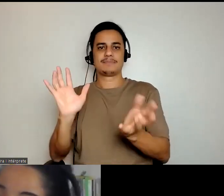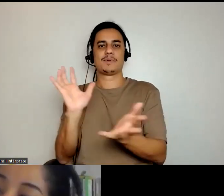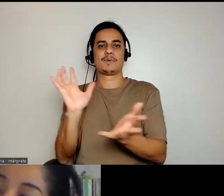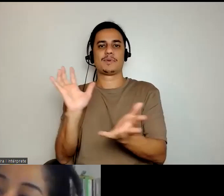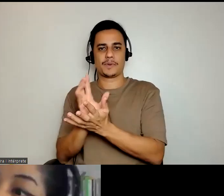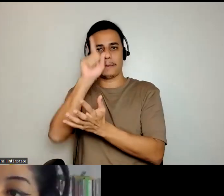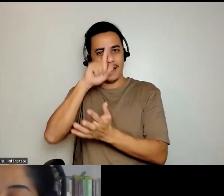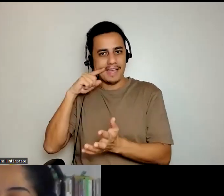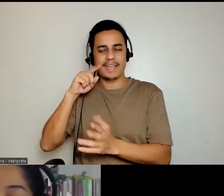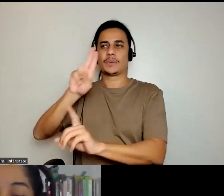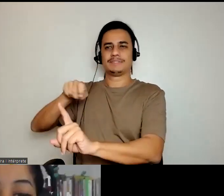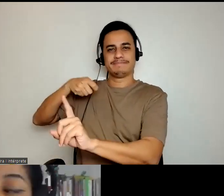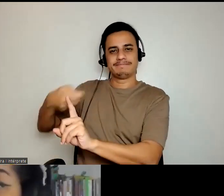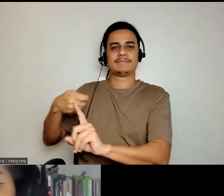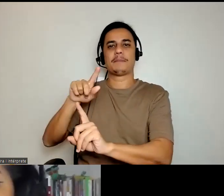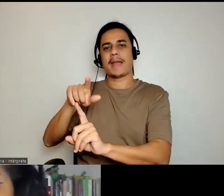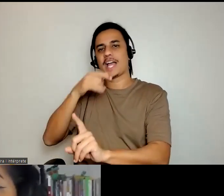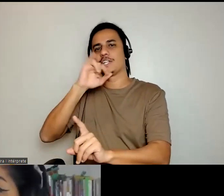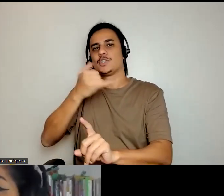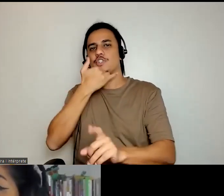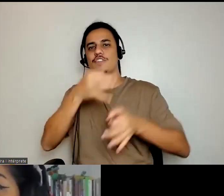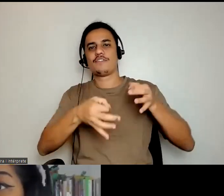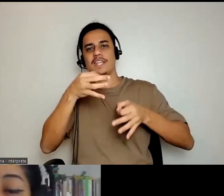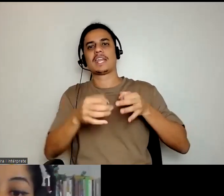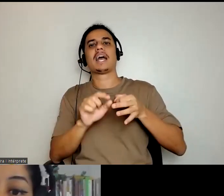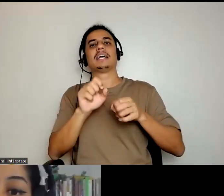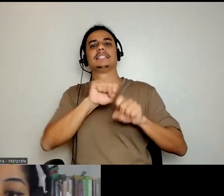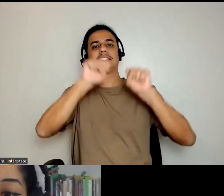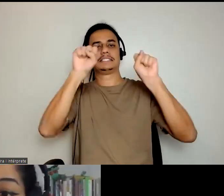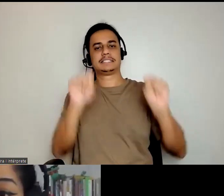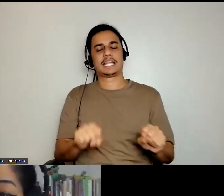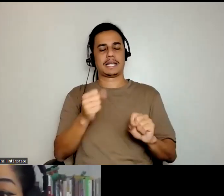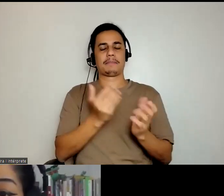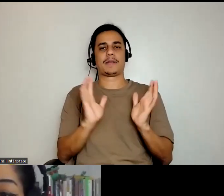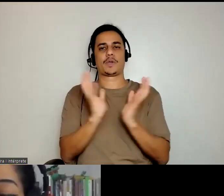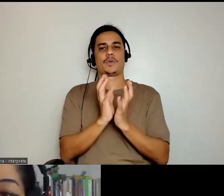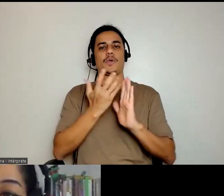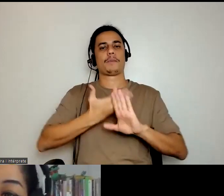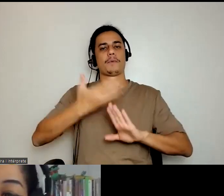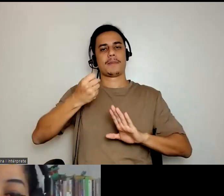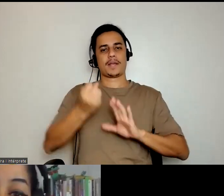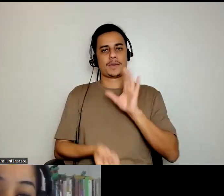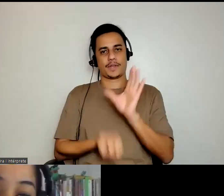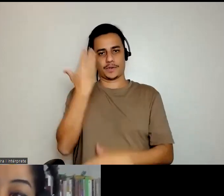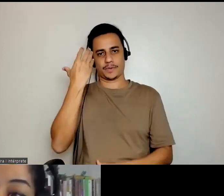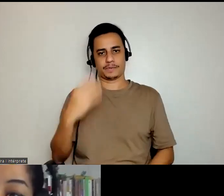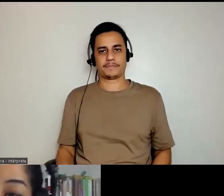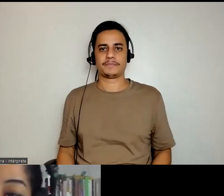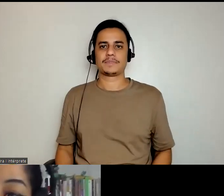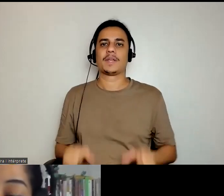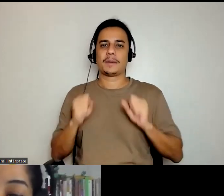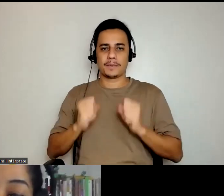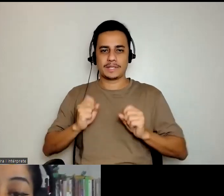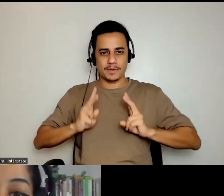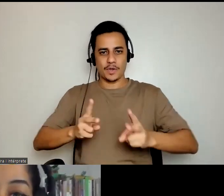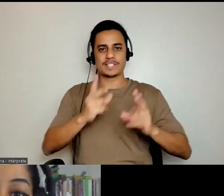são usados de maneira perversa para justificar o sistema criado pela branquitude. Obrigada, Luiz. Então, podemos seguir a